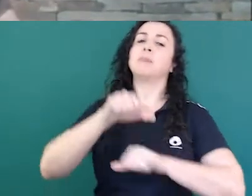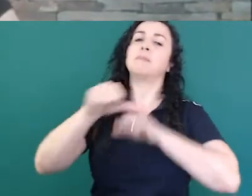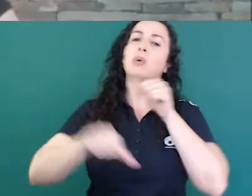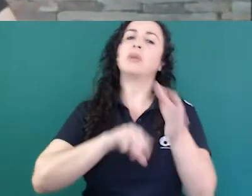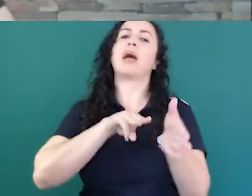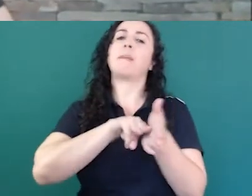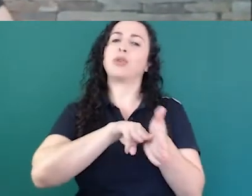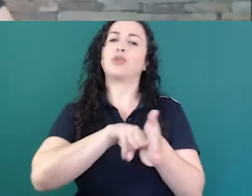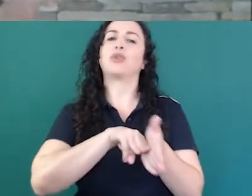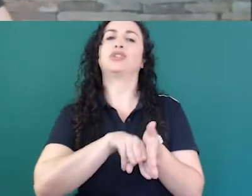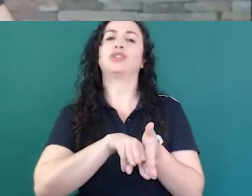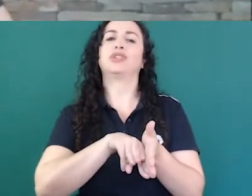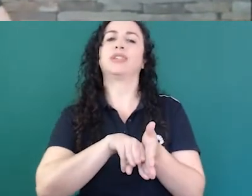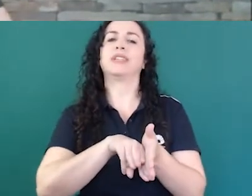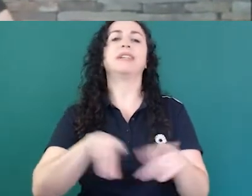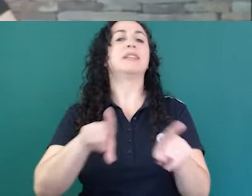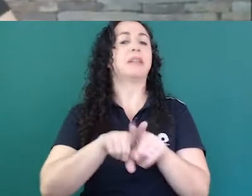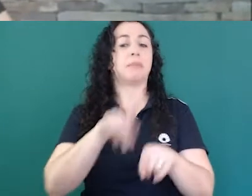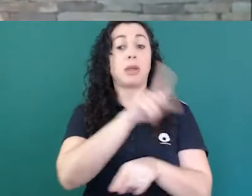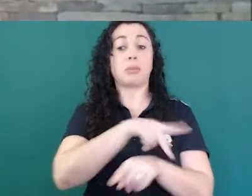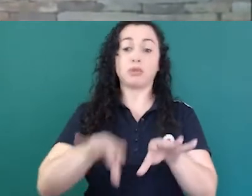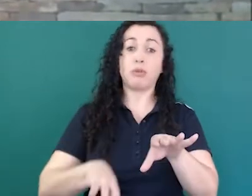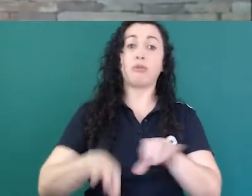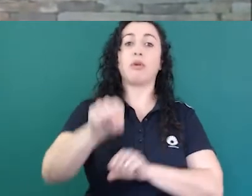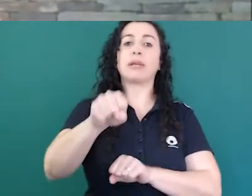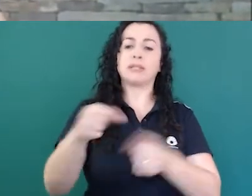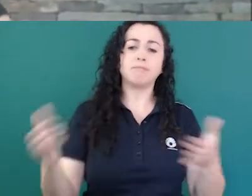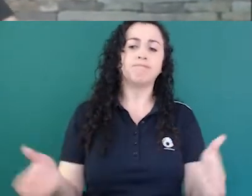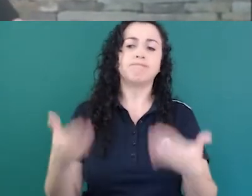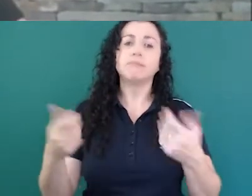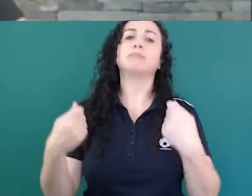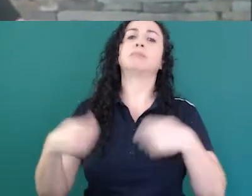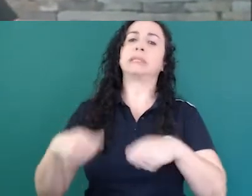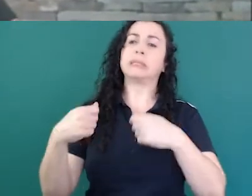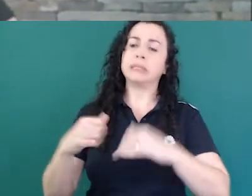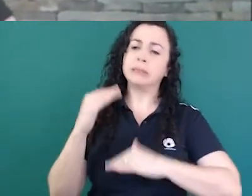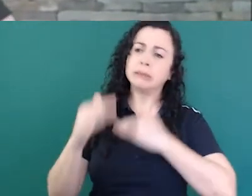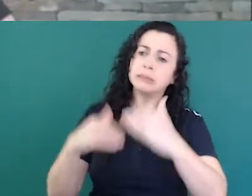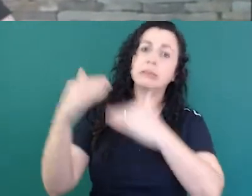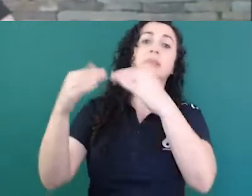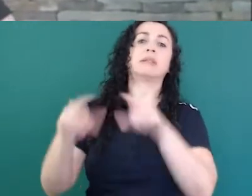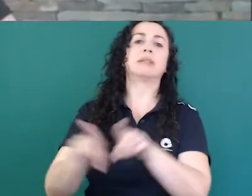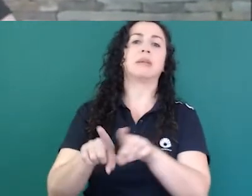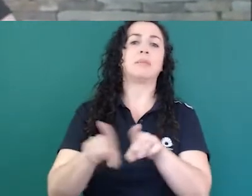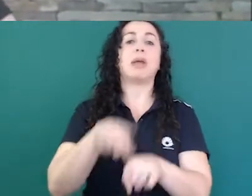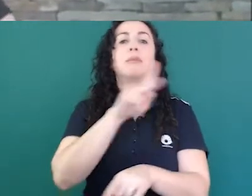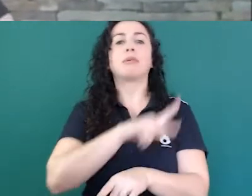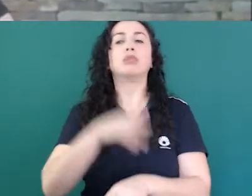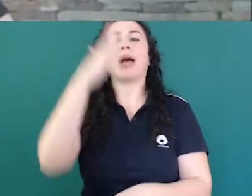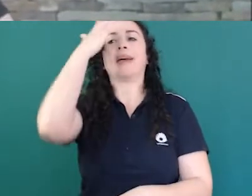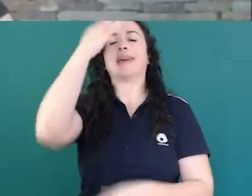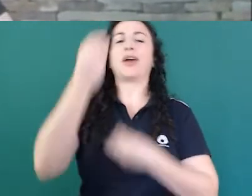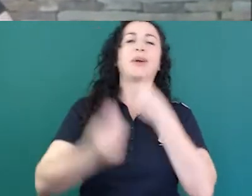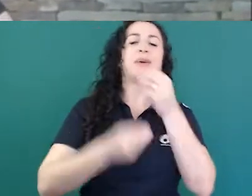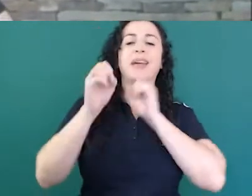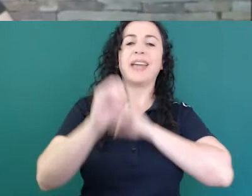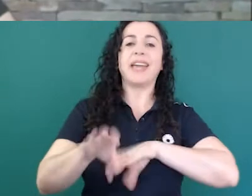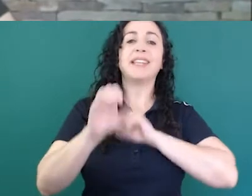do professor investir na formação do professor para que ele ensine essa língua como segunda língua para o surdo tem que ter um